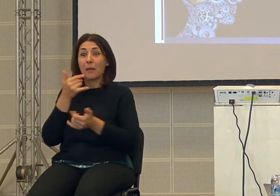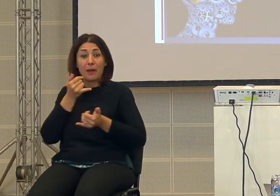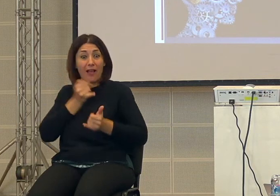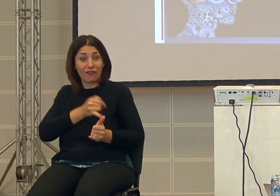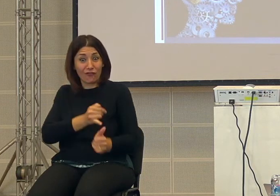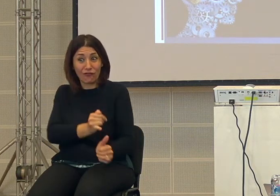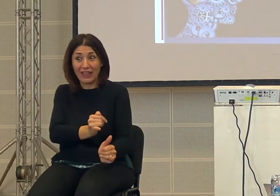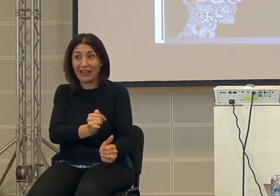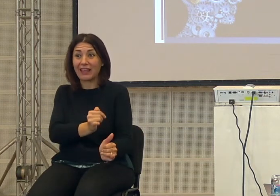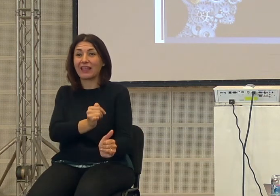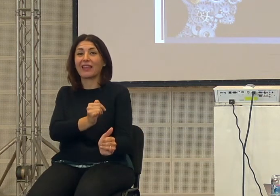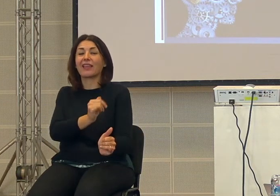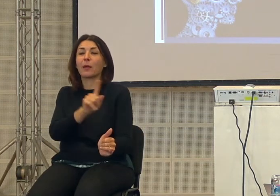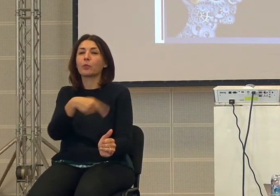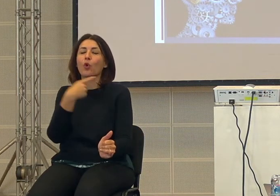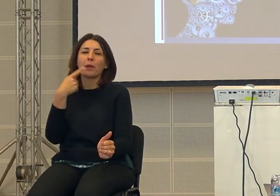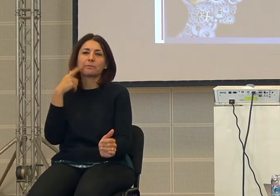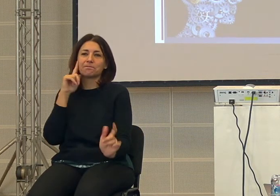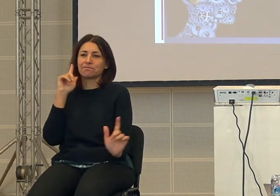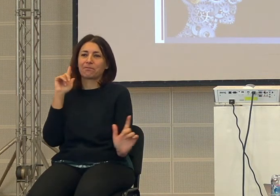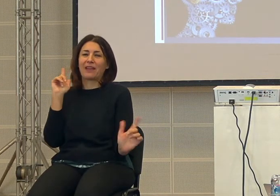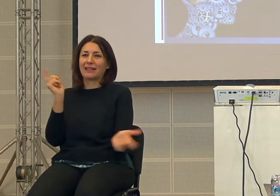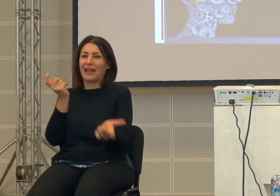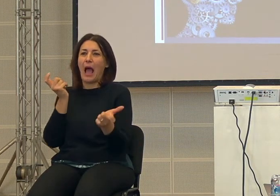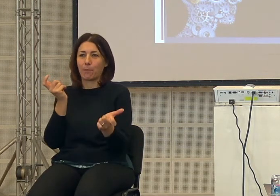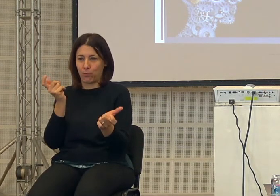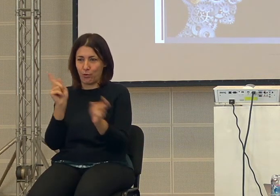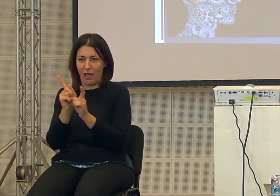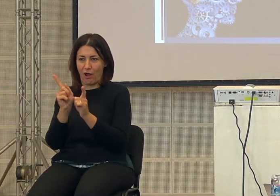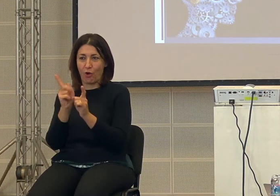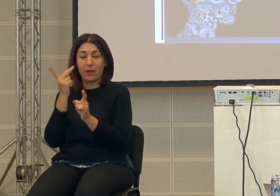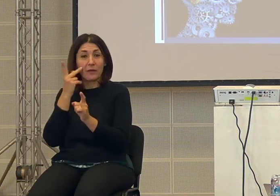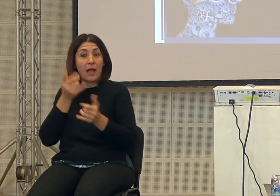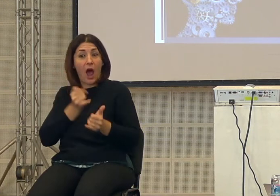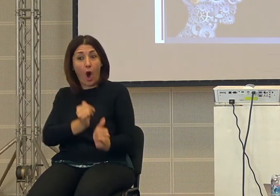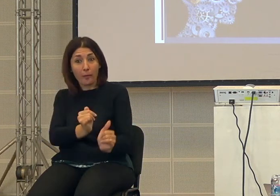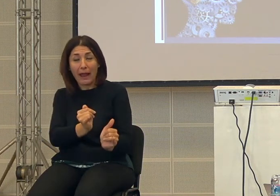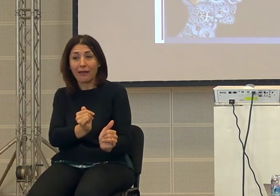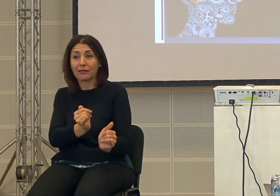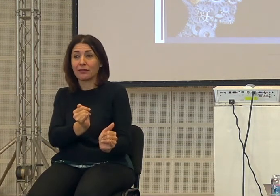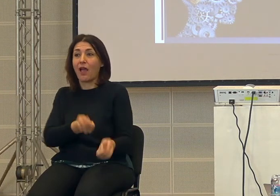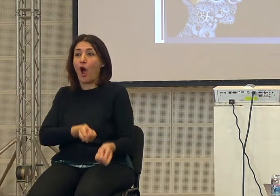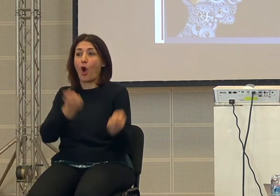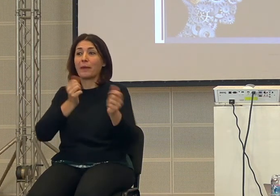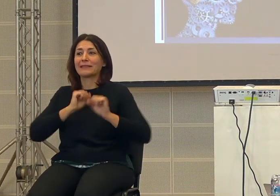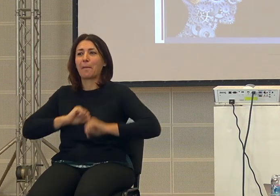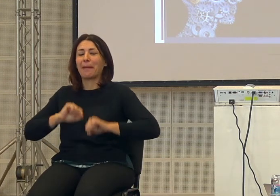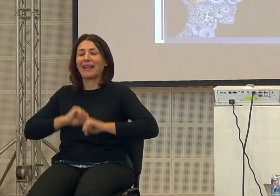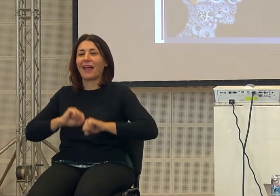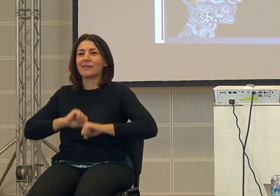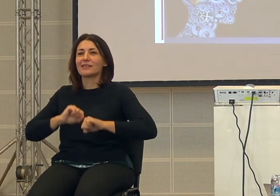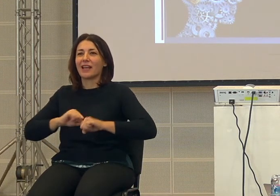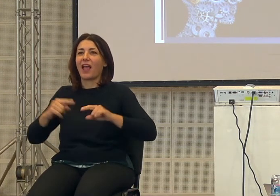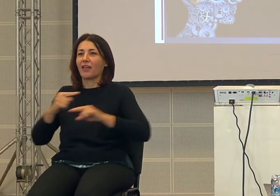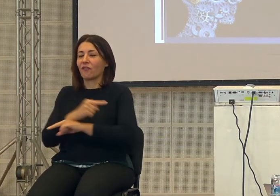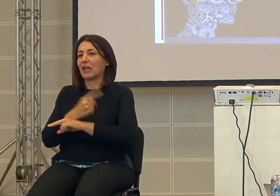si chiama anche a rari è una trappola in cui erano chiusi i nostri antenati che vivevano nelle civiltà agricole